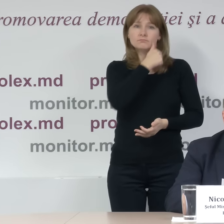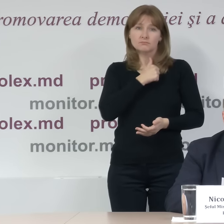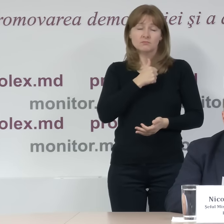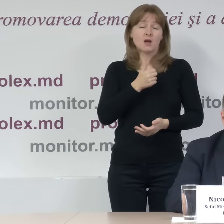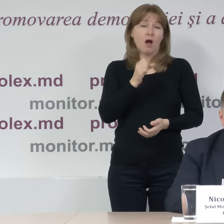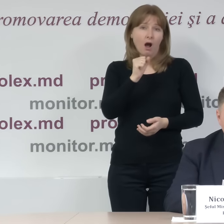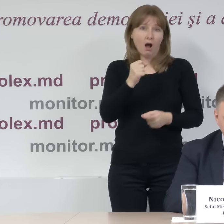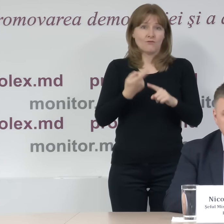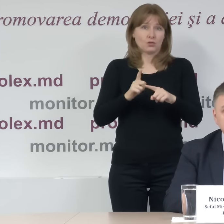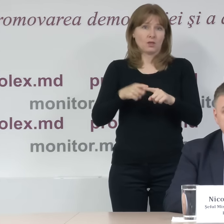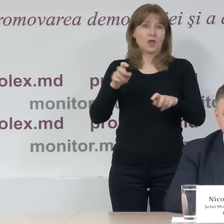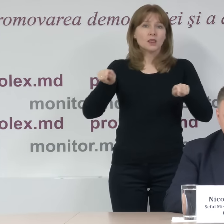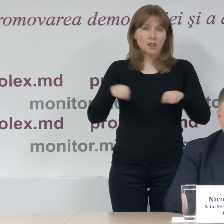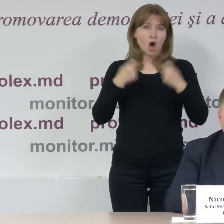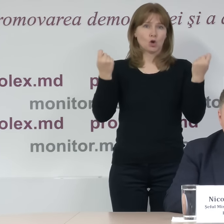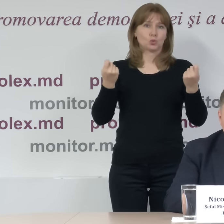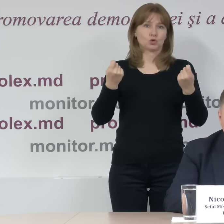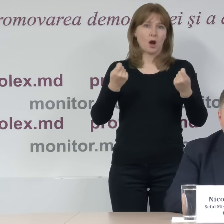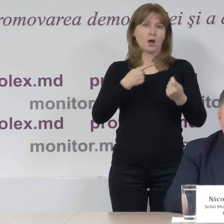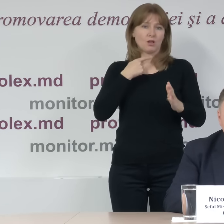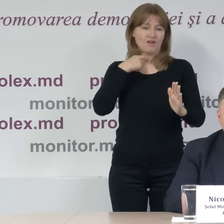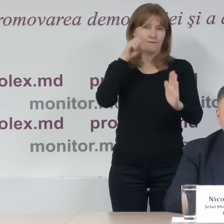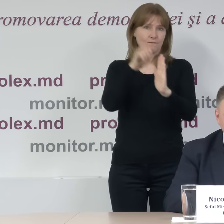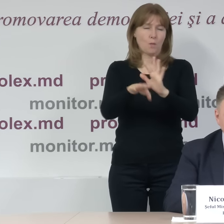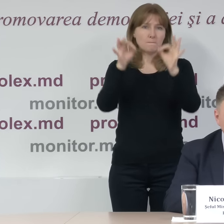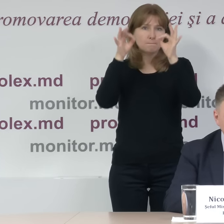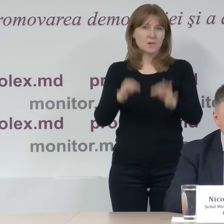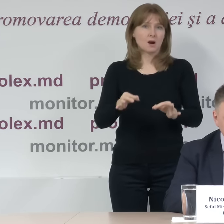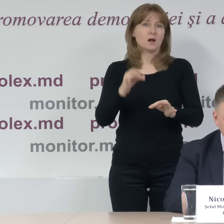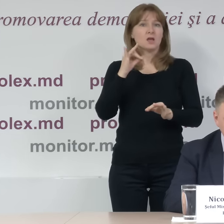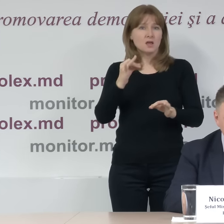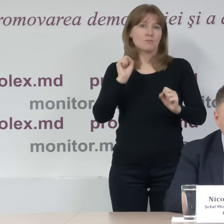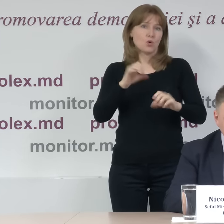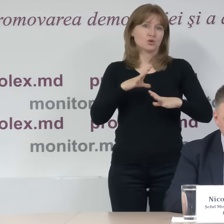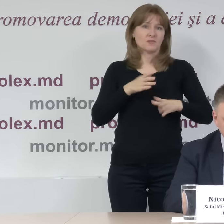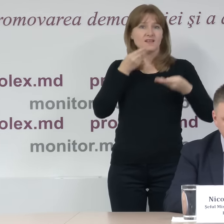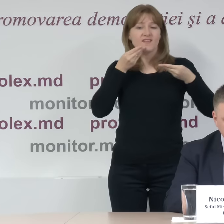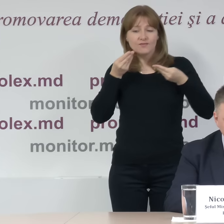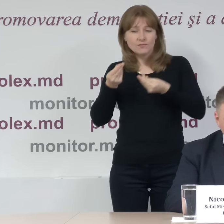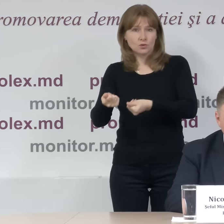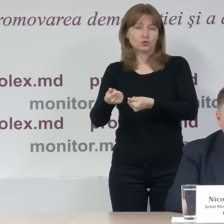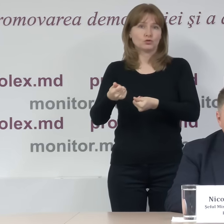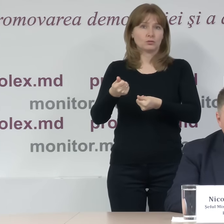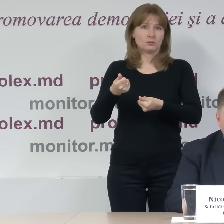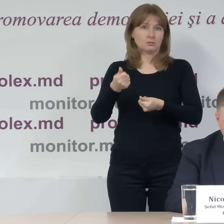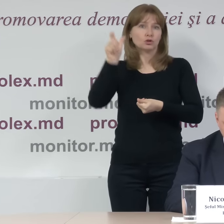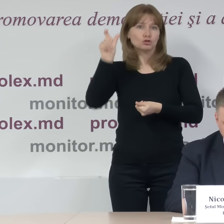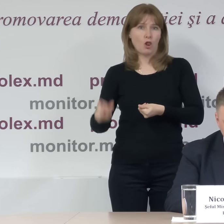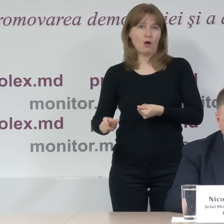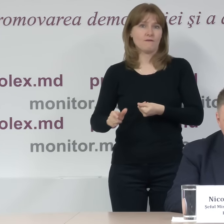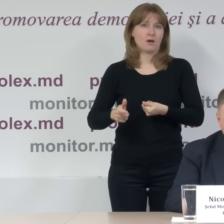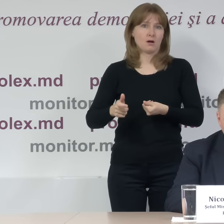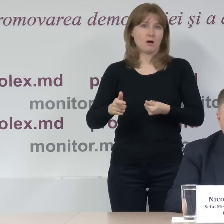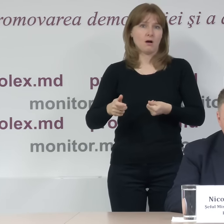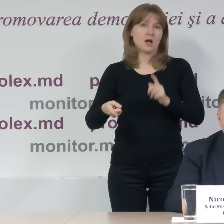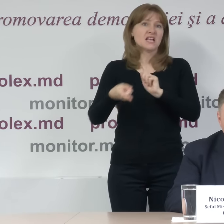principii și poate reprezenta iarăși o modalitate de control a votului sau de influență necorespunzătoare asupra legătorului. Astfel de